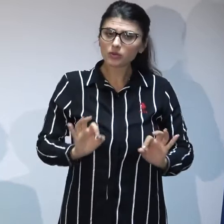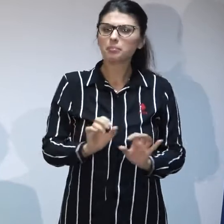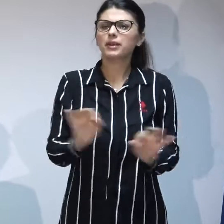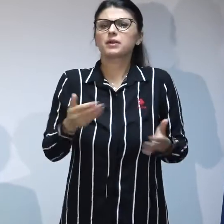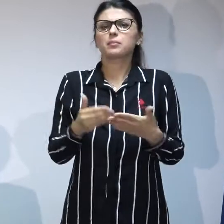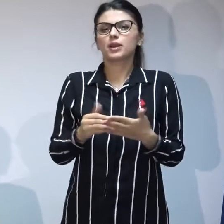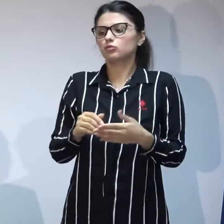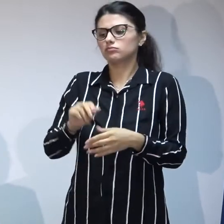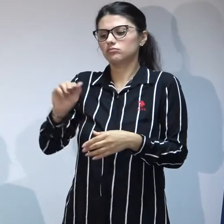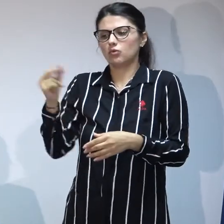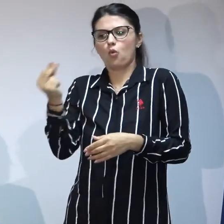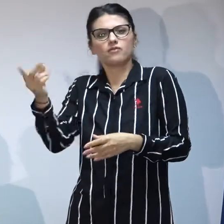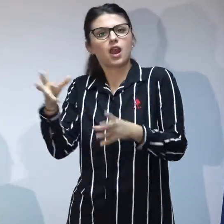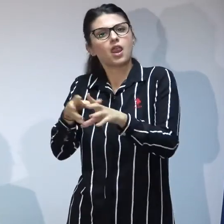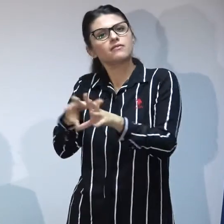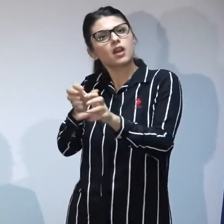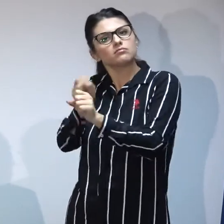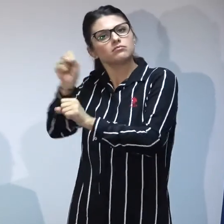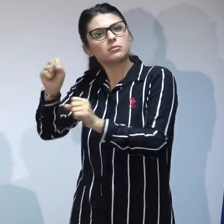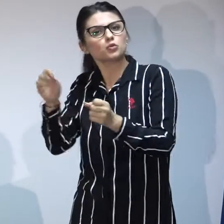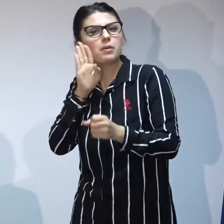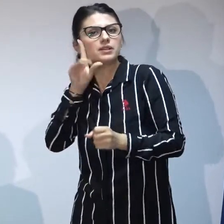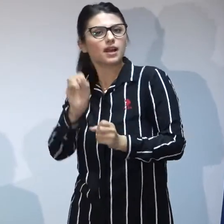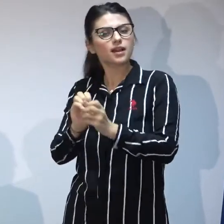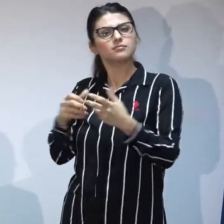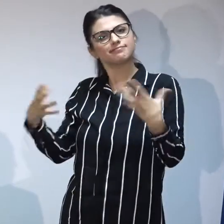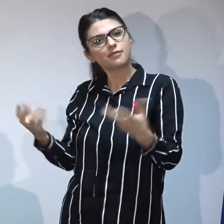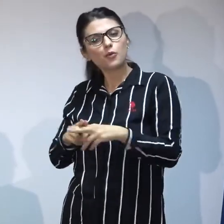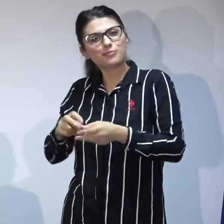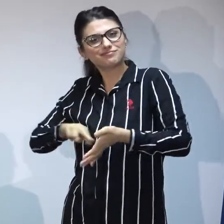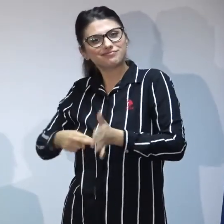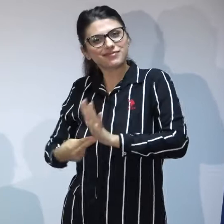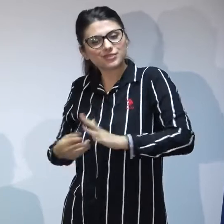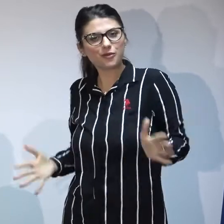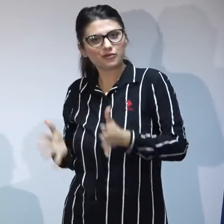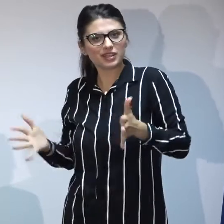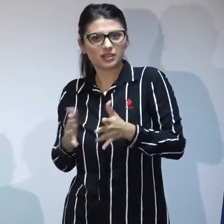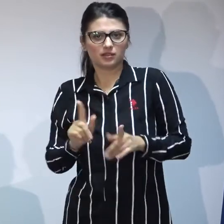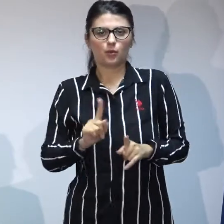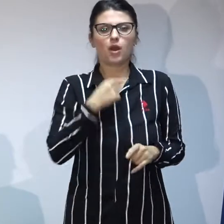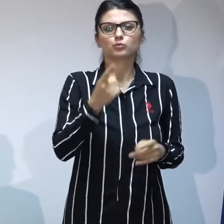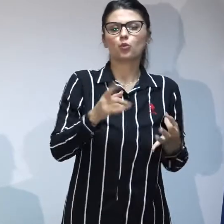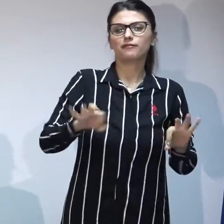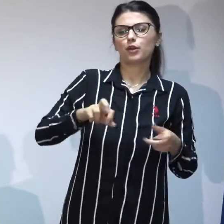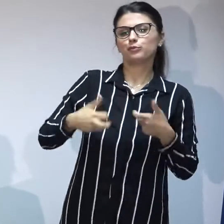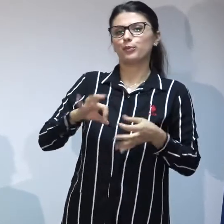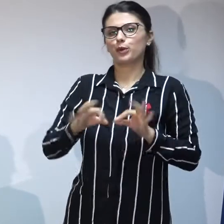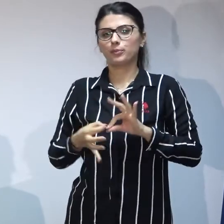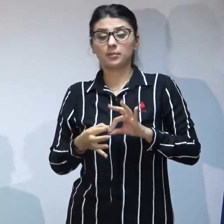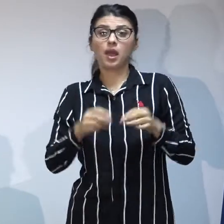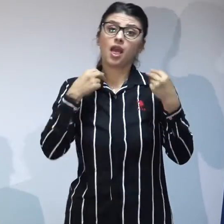ei insistă în reintegrarea lor. De exemplu, copiii au fost obligați de familie să se